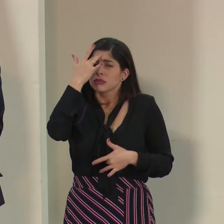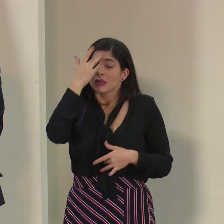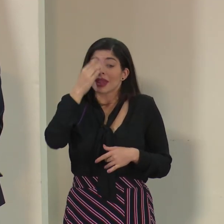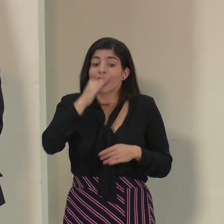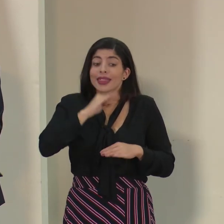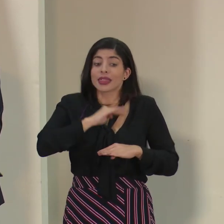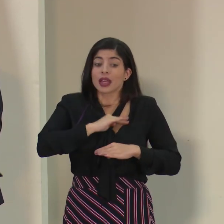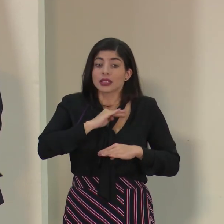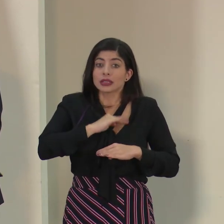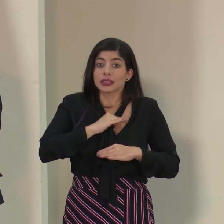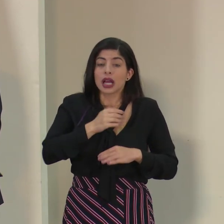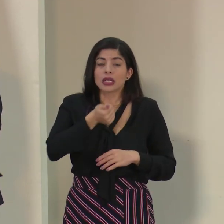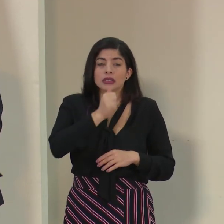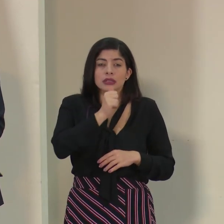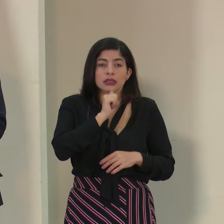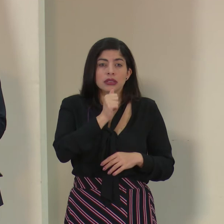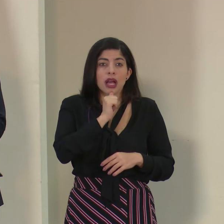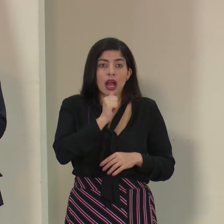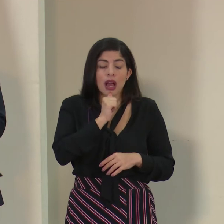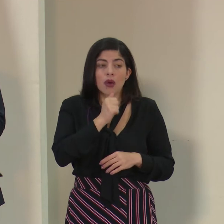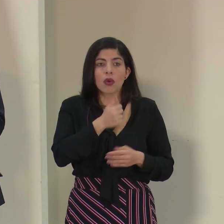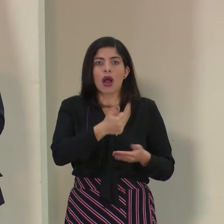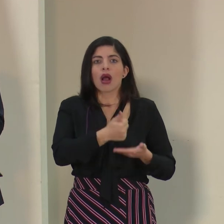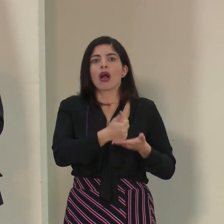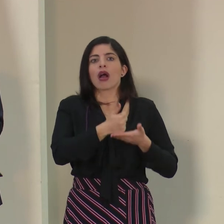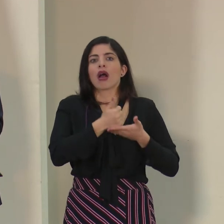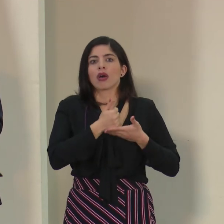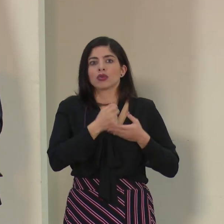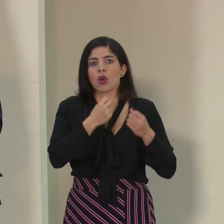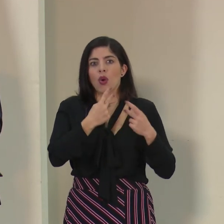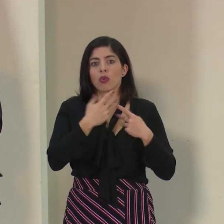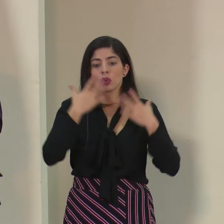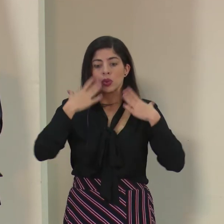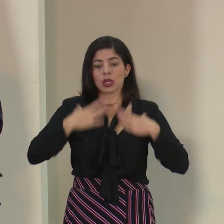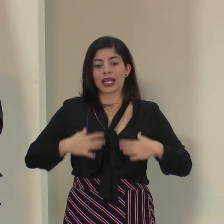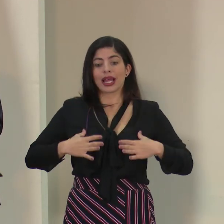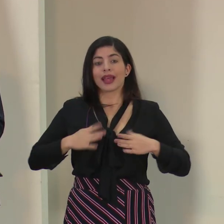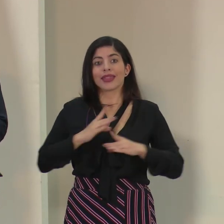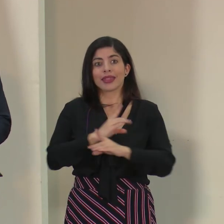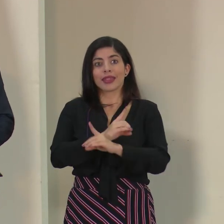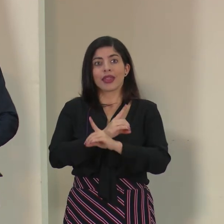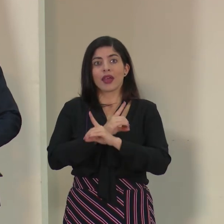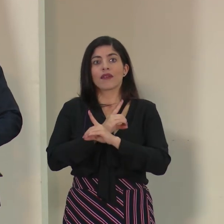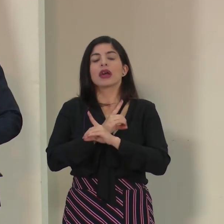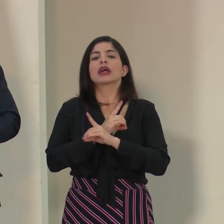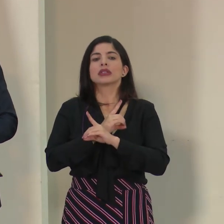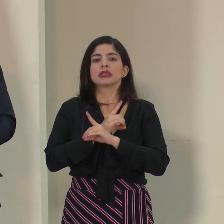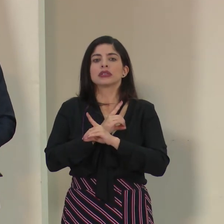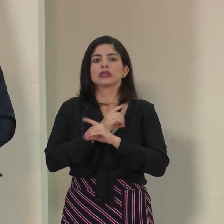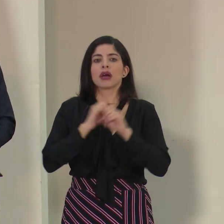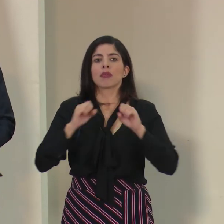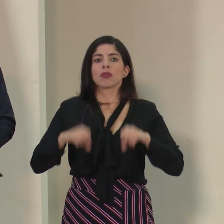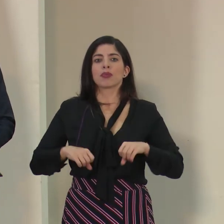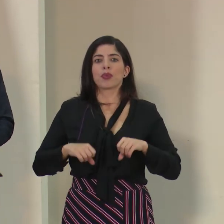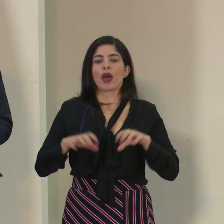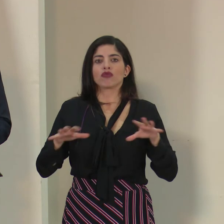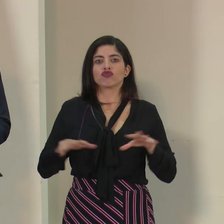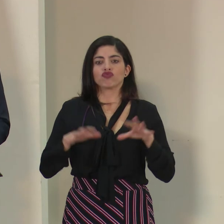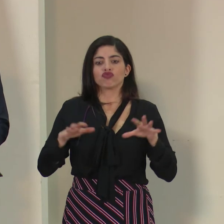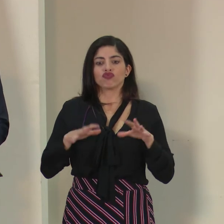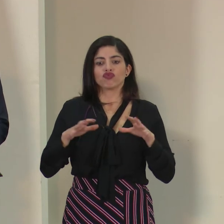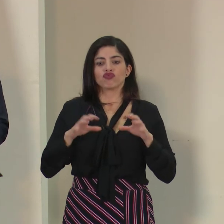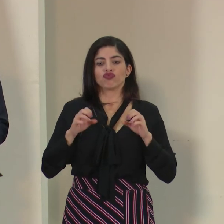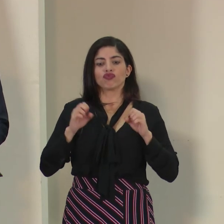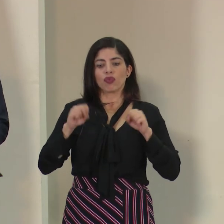descanso, la hidratación le permite al sistema de defensas activarse adecuadamente y